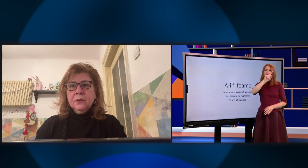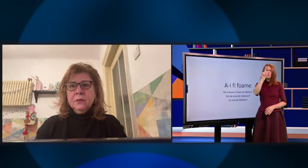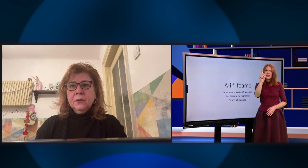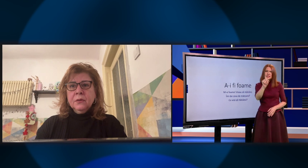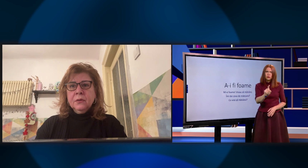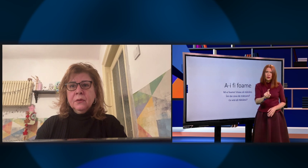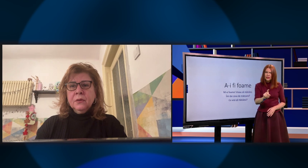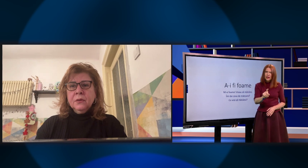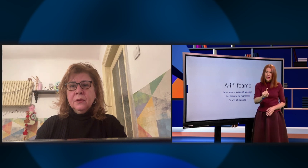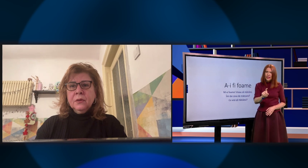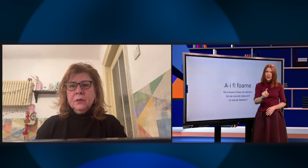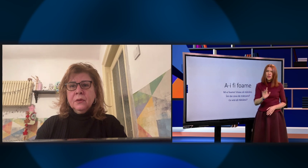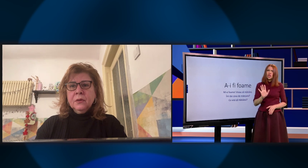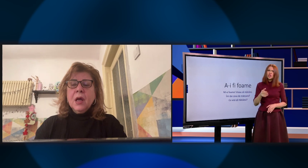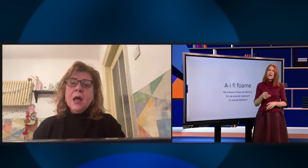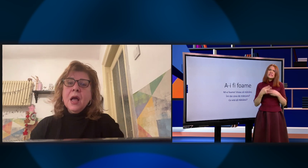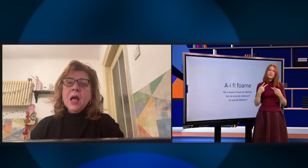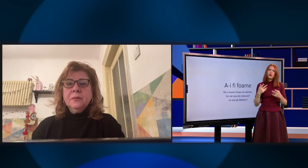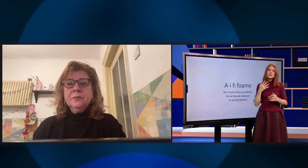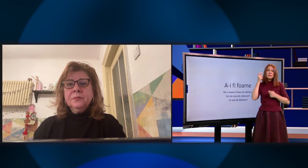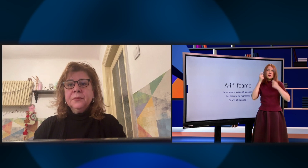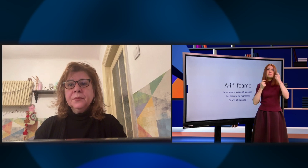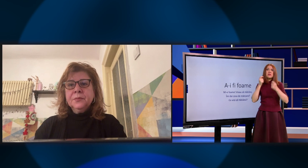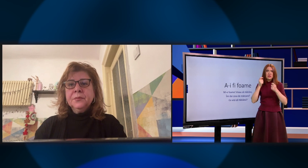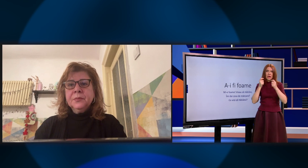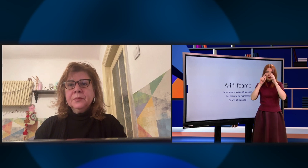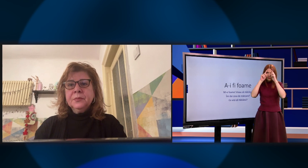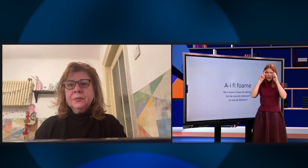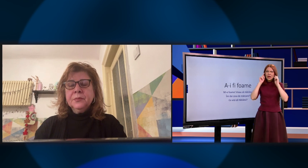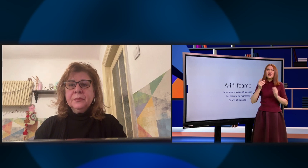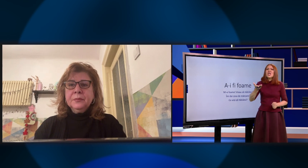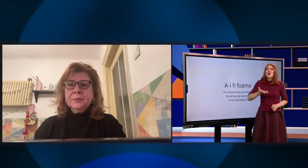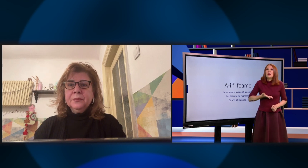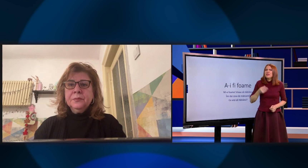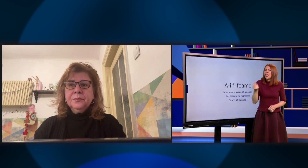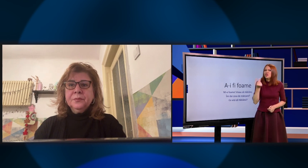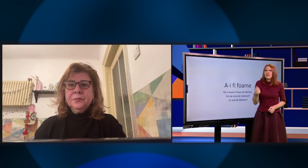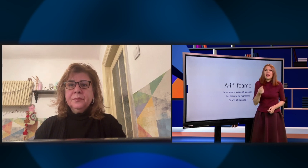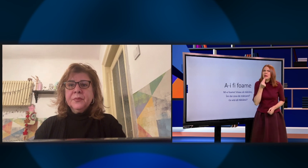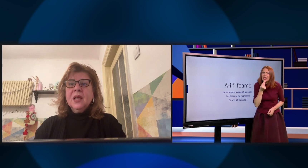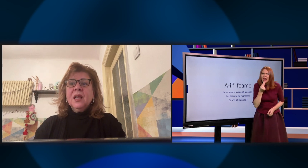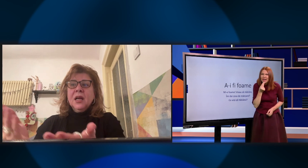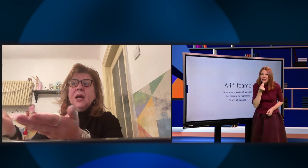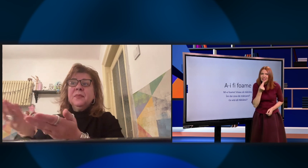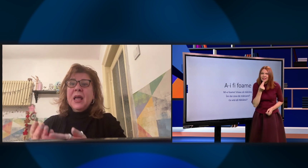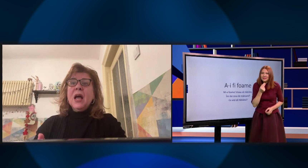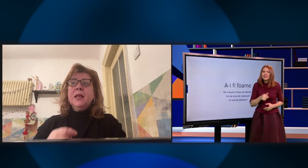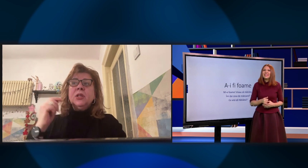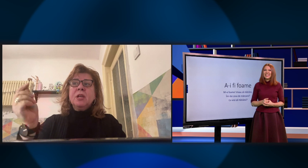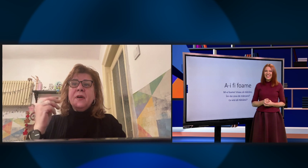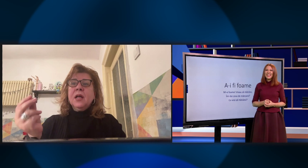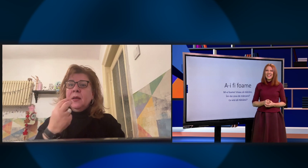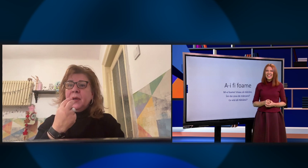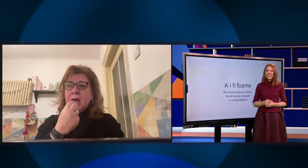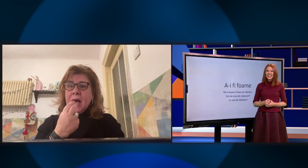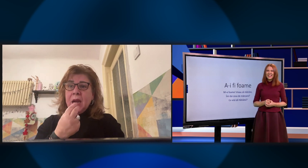hai să uităm de semnul în aer și hai să folosim mimica, da? Îmi dai ceva de mâncare? Îmi